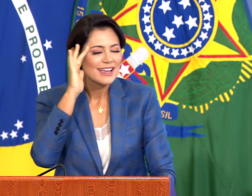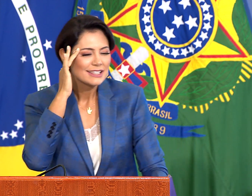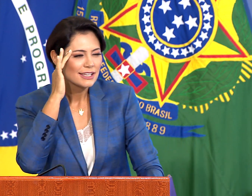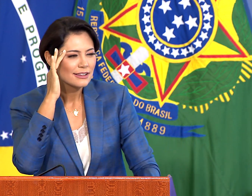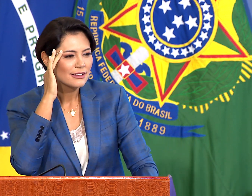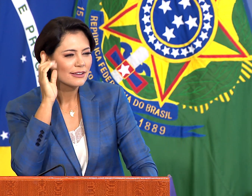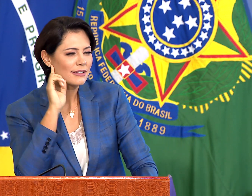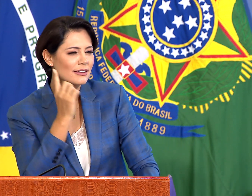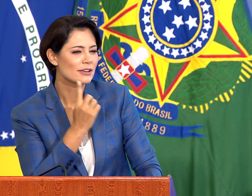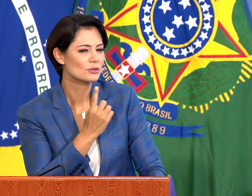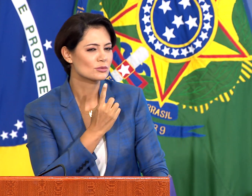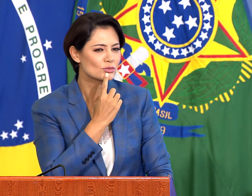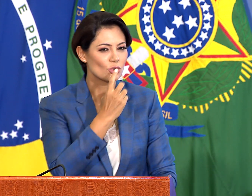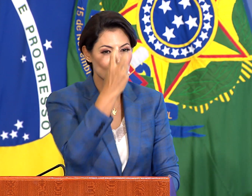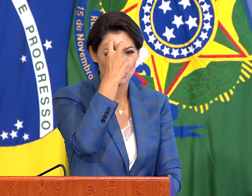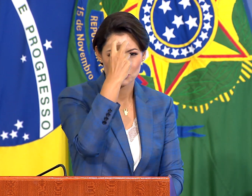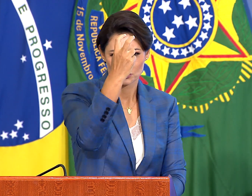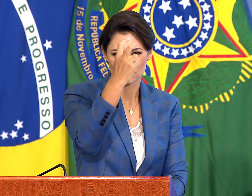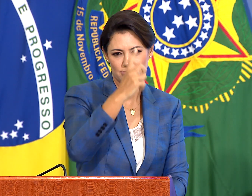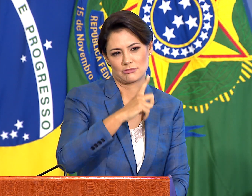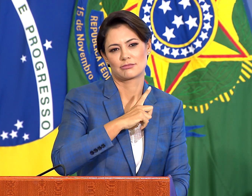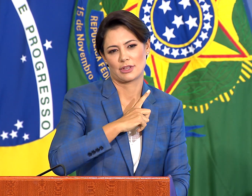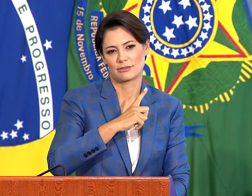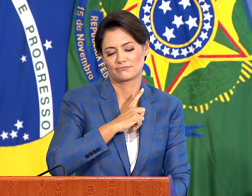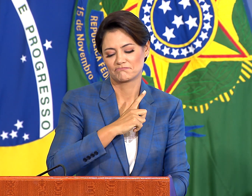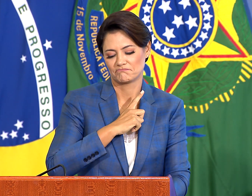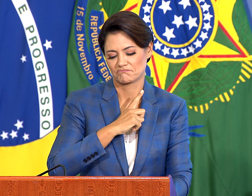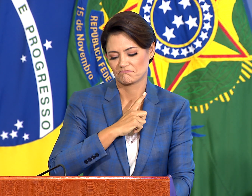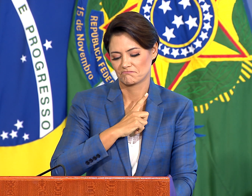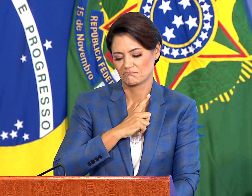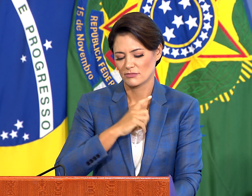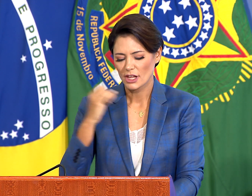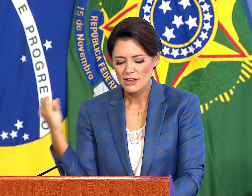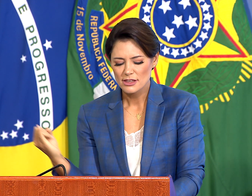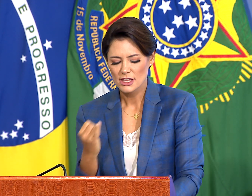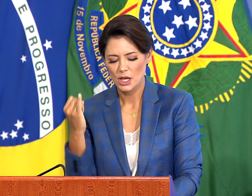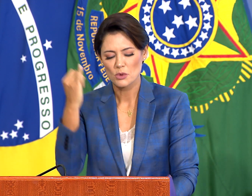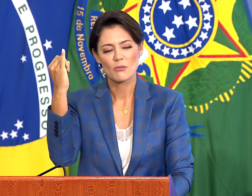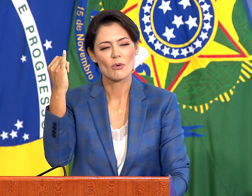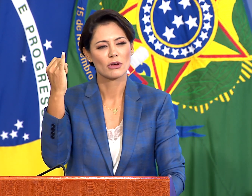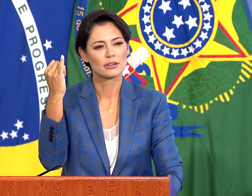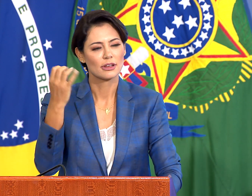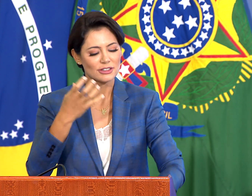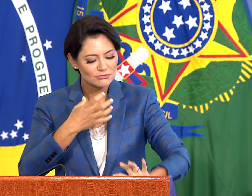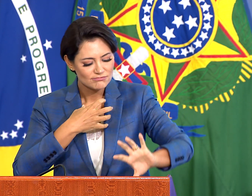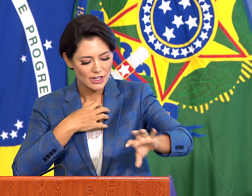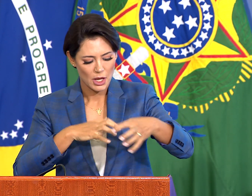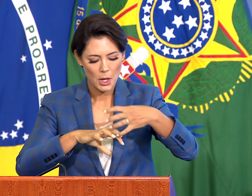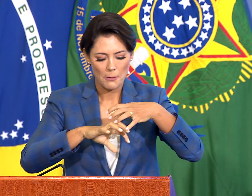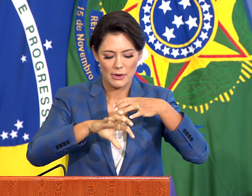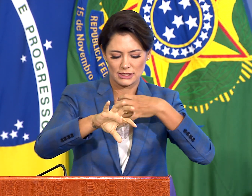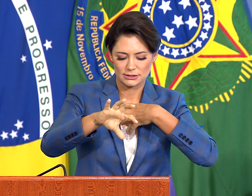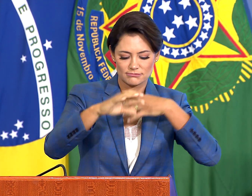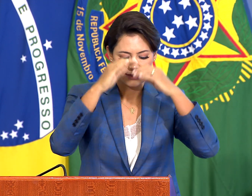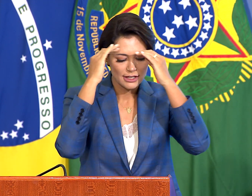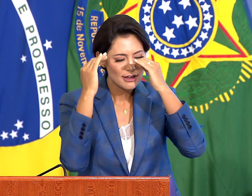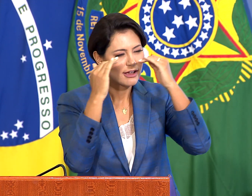aceitar que a surdez não afeta a capacidade cognitiva das pessoas, demonstrar empatia e